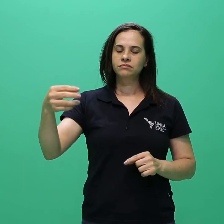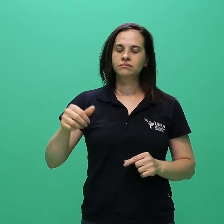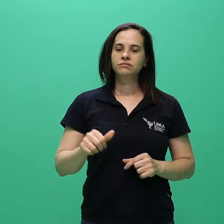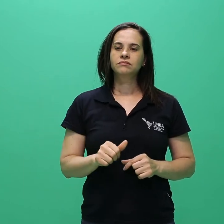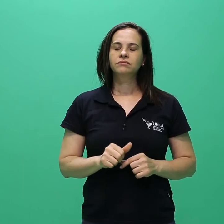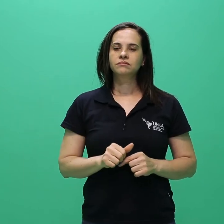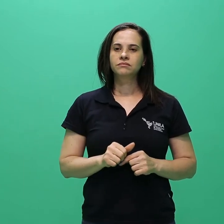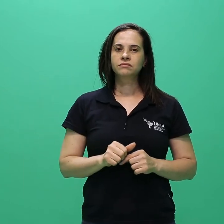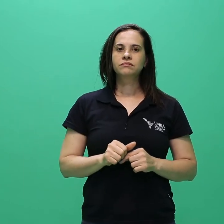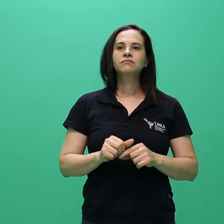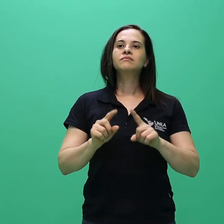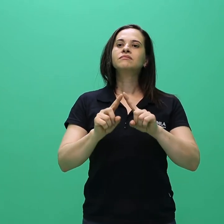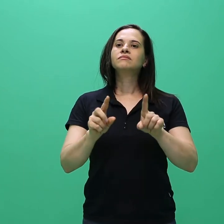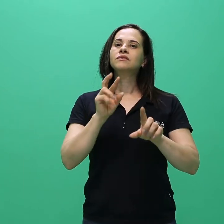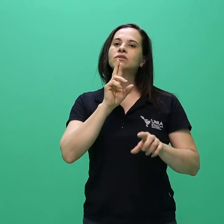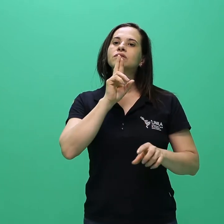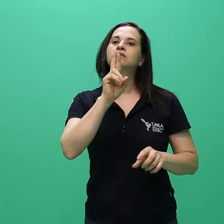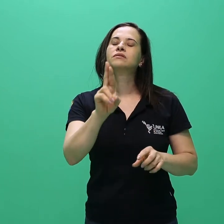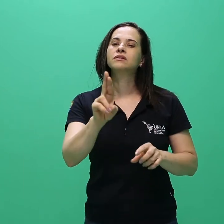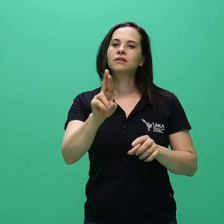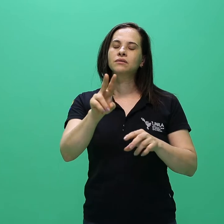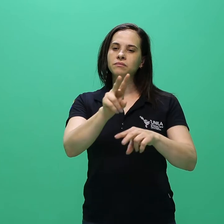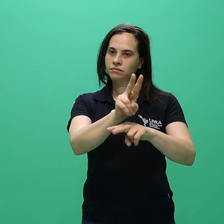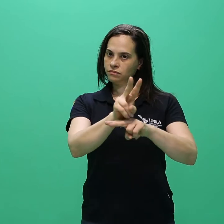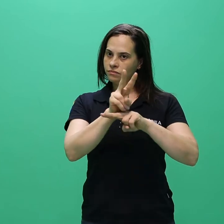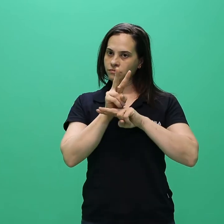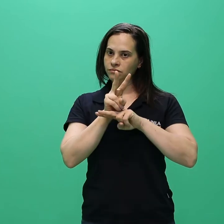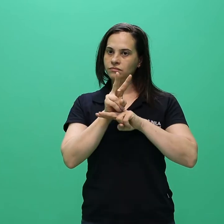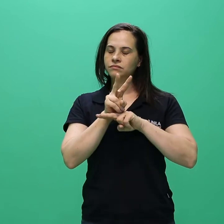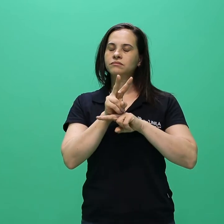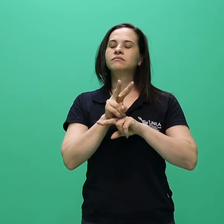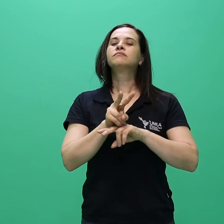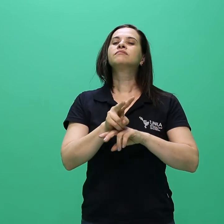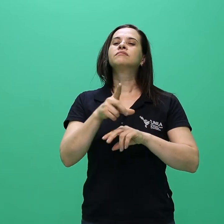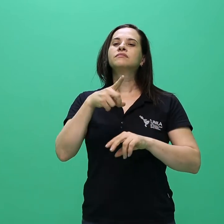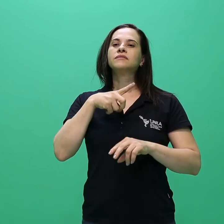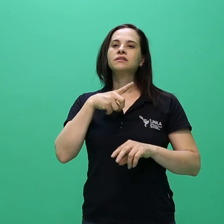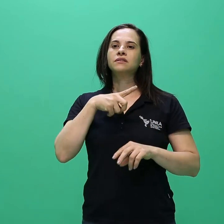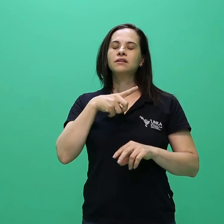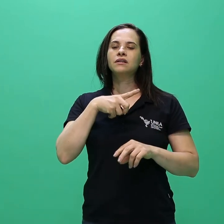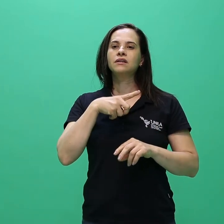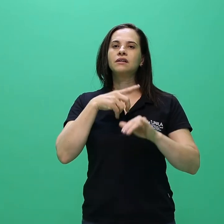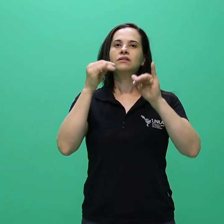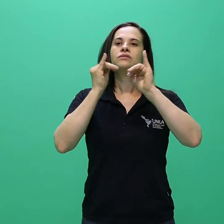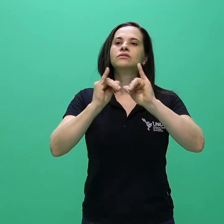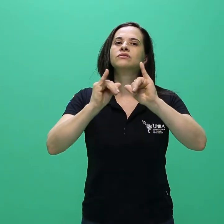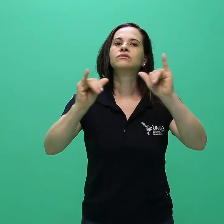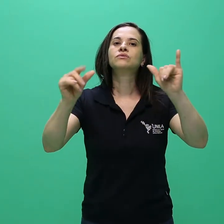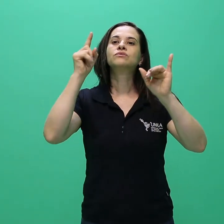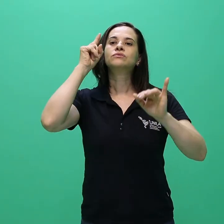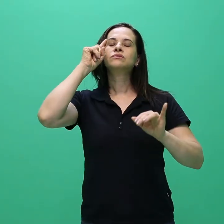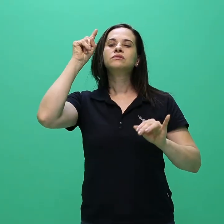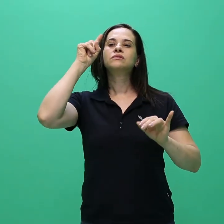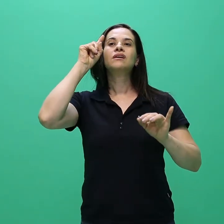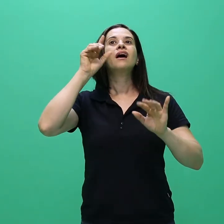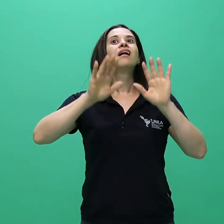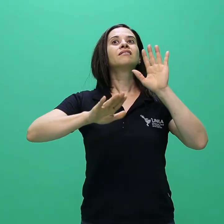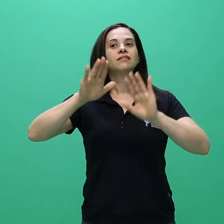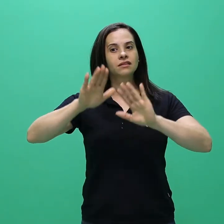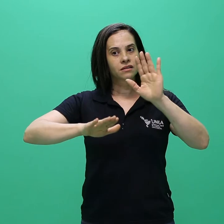preliminar será divulgado na data aprovada de 29 de novembro de 2018 por